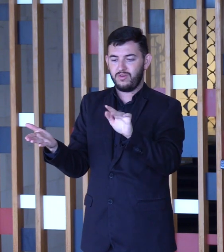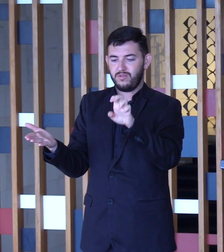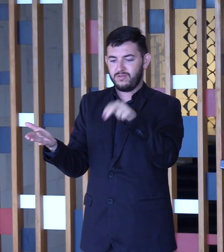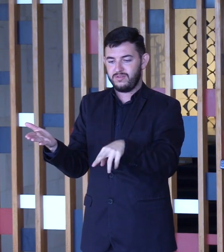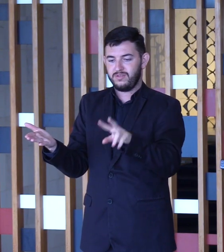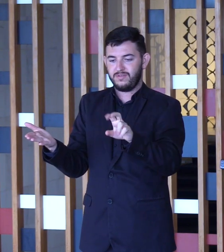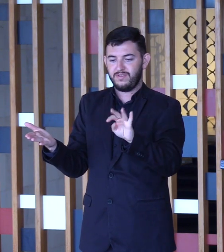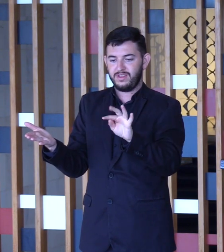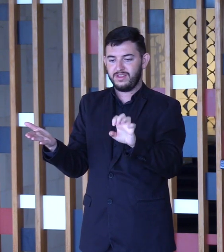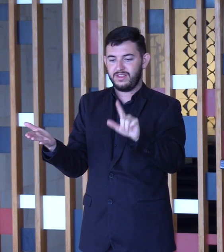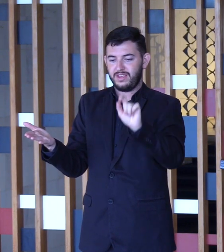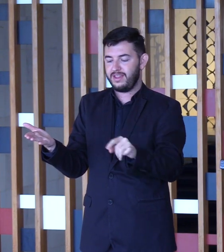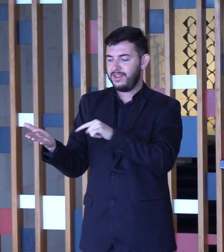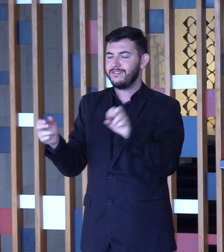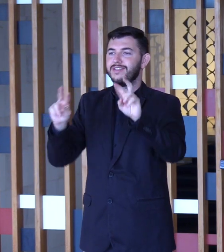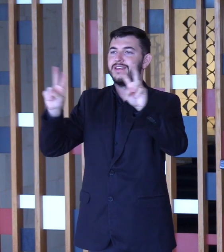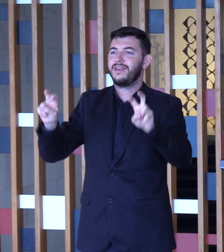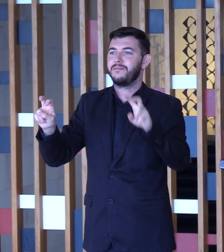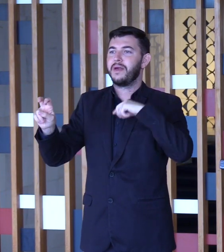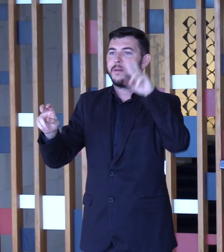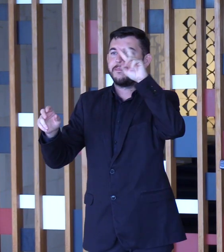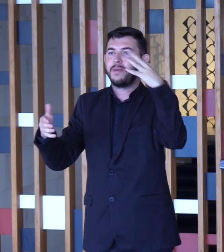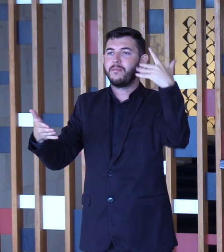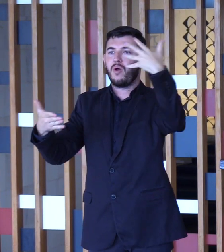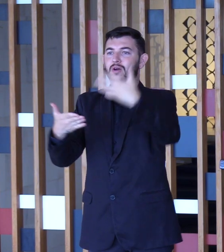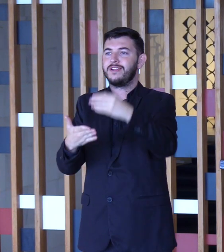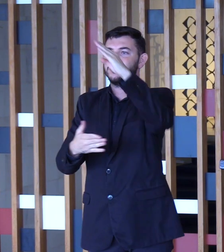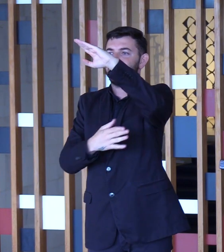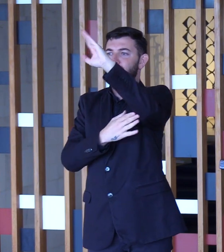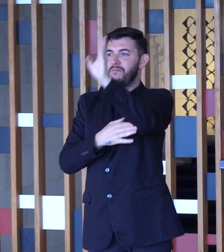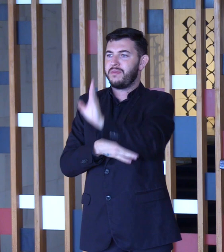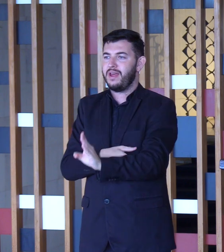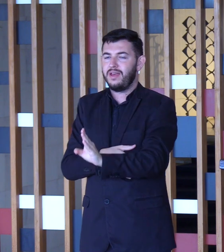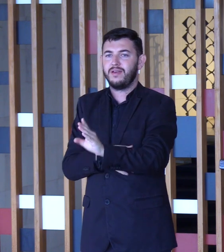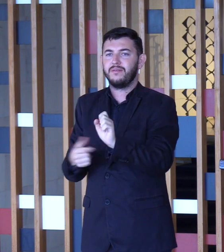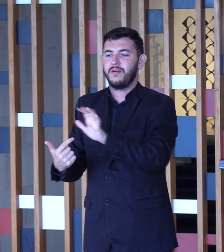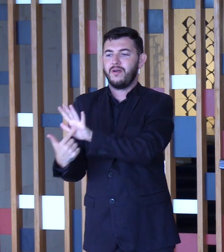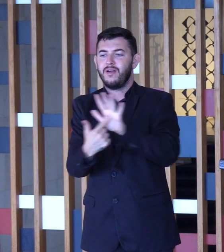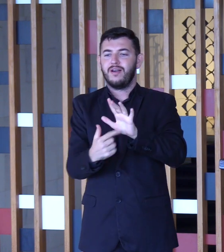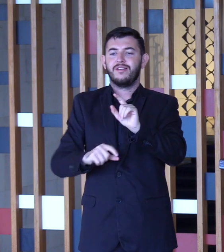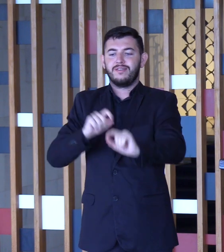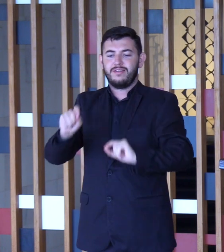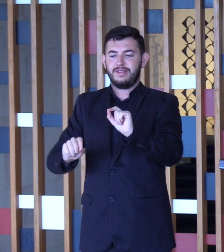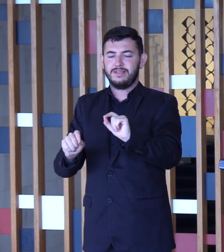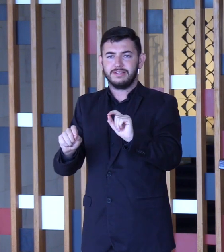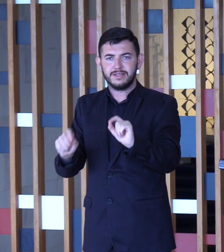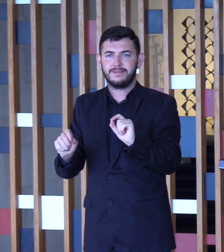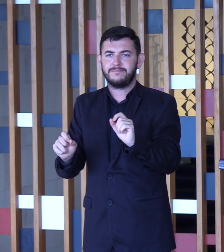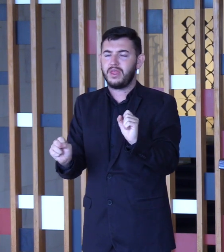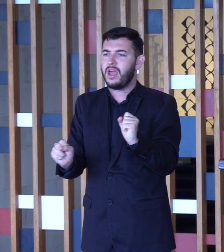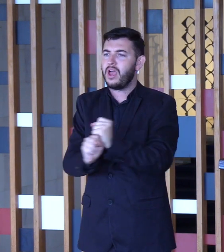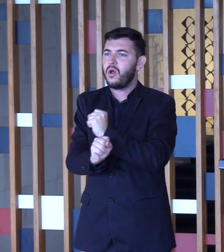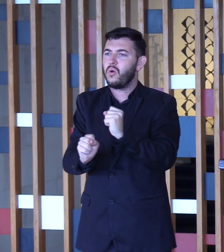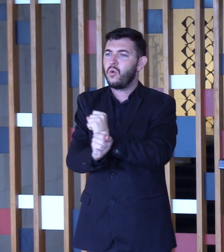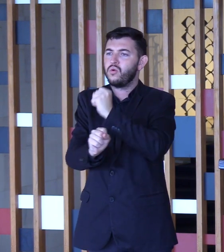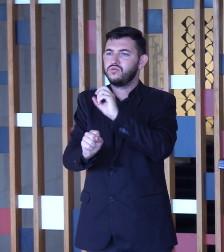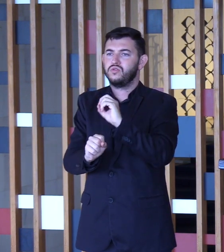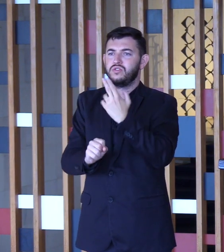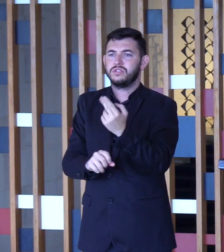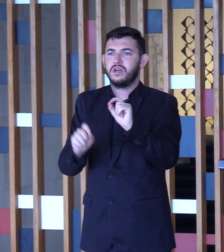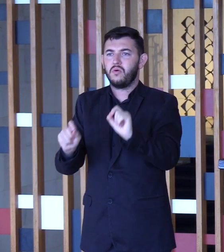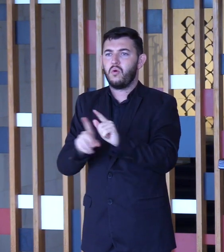Brasil Grande, para verificar o que foi a construção, a epopeia da construção deste grande